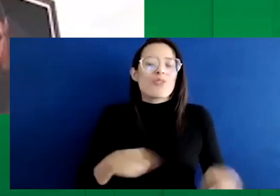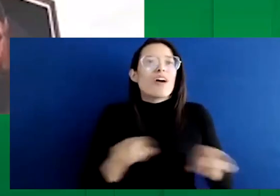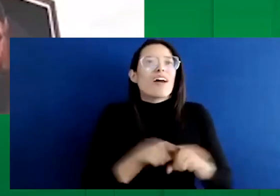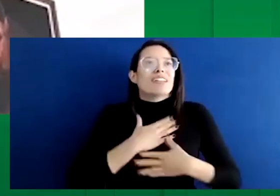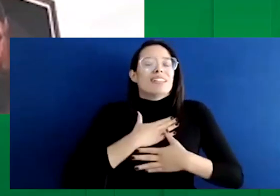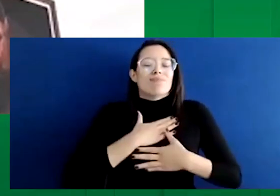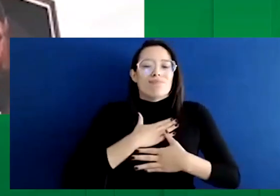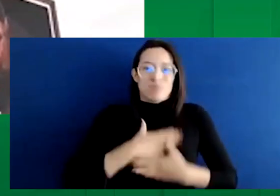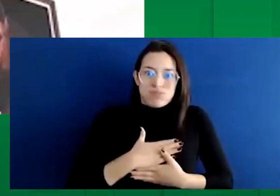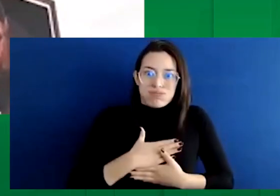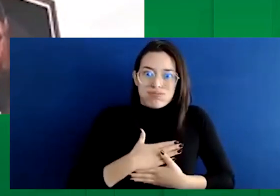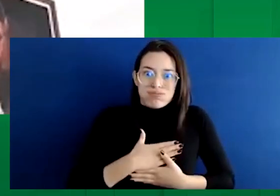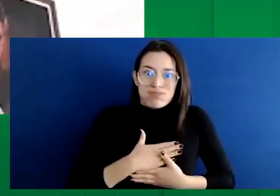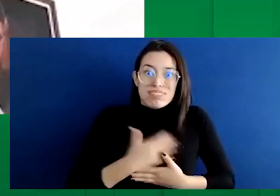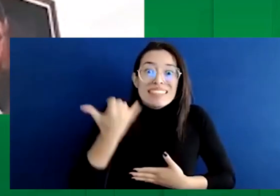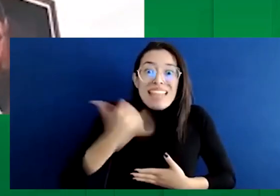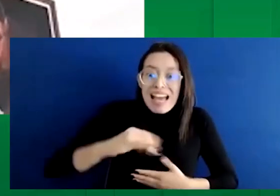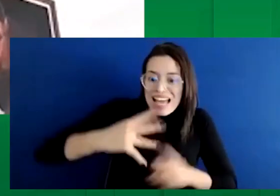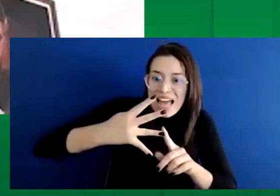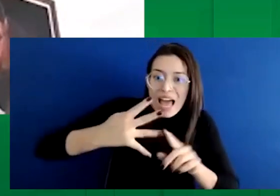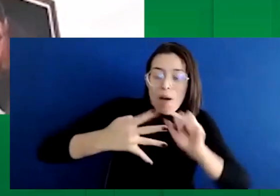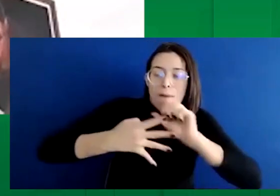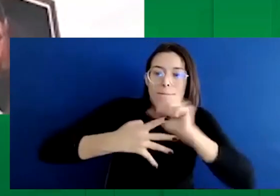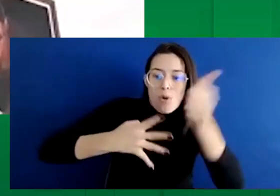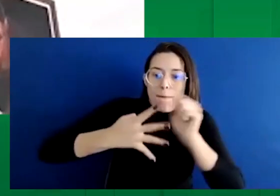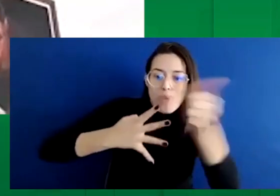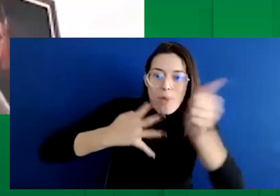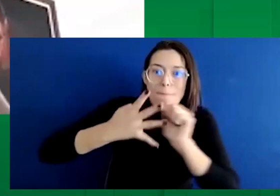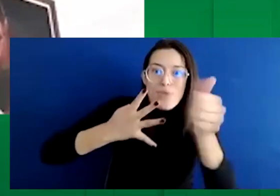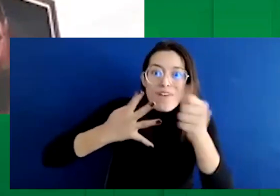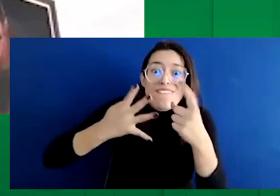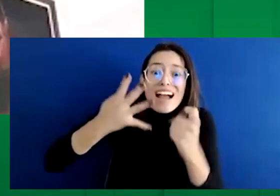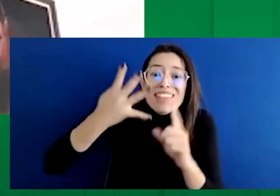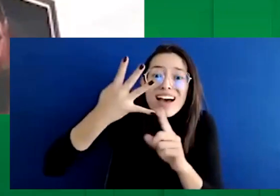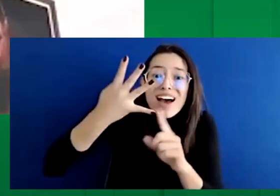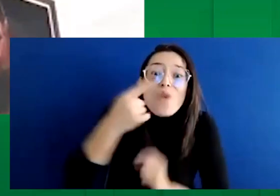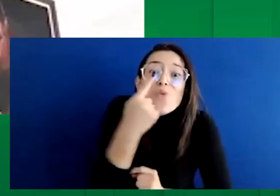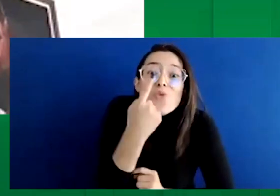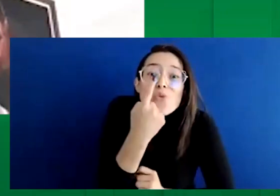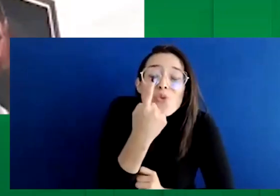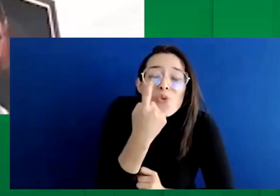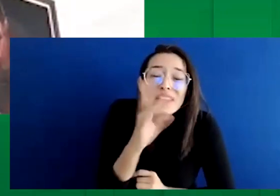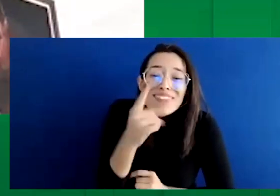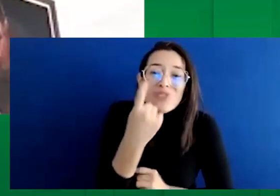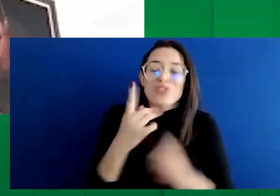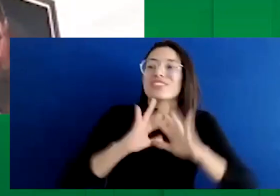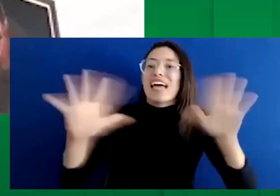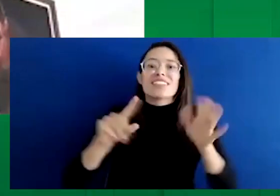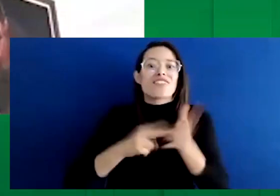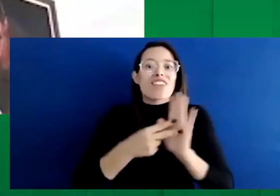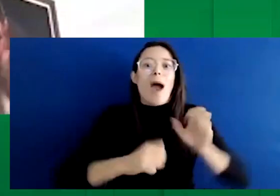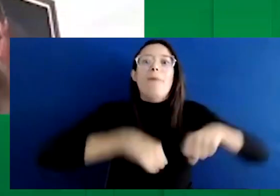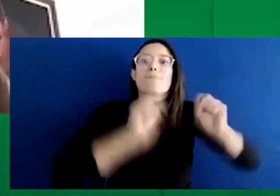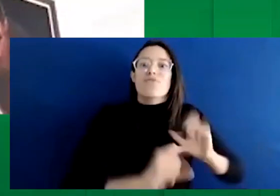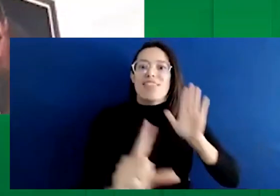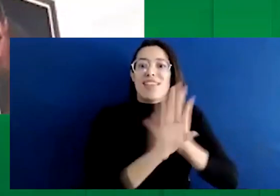que ya estemos a un debate. A un debate que sea ley de la República. Y en este país que se habla